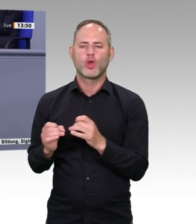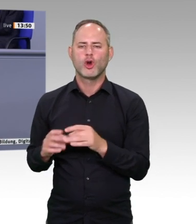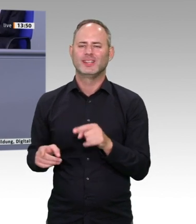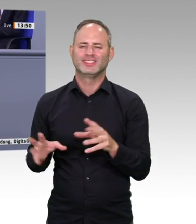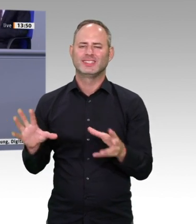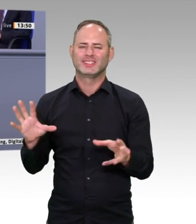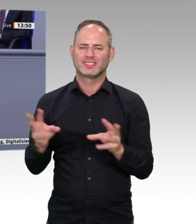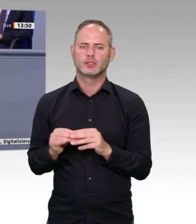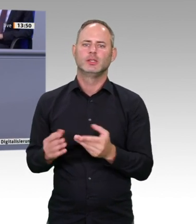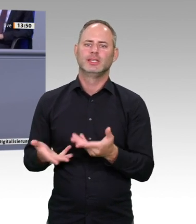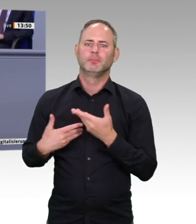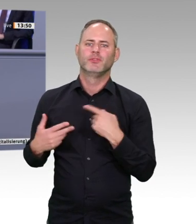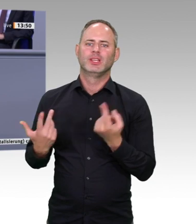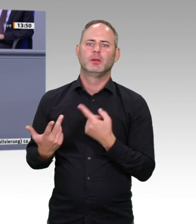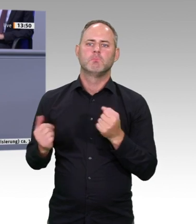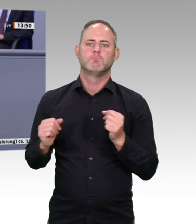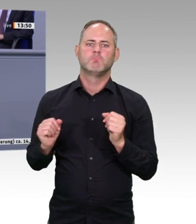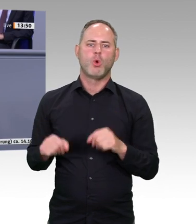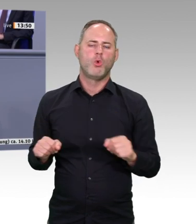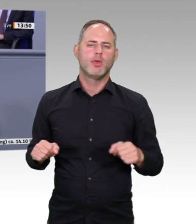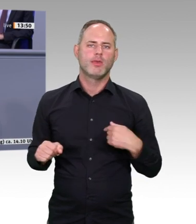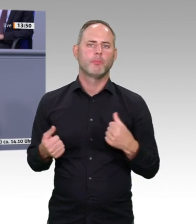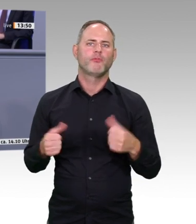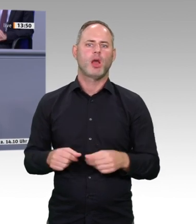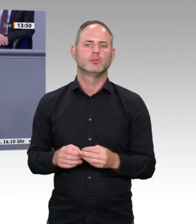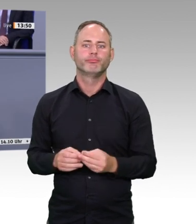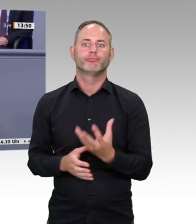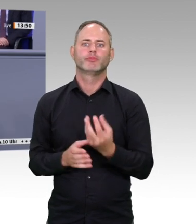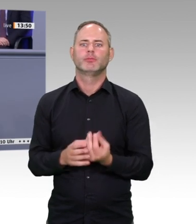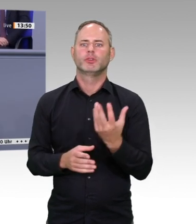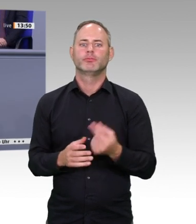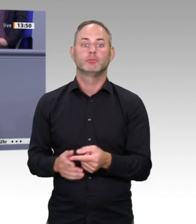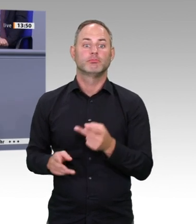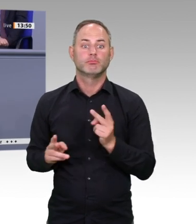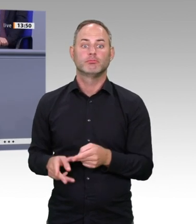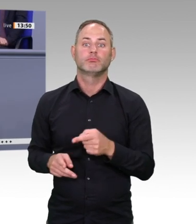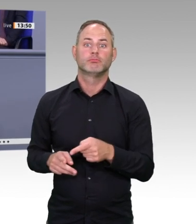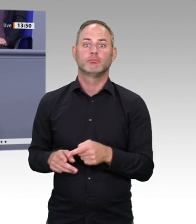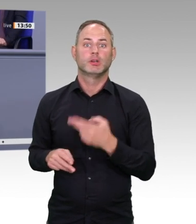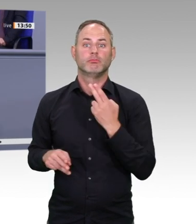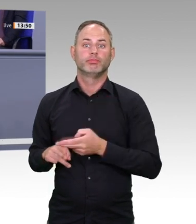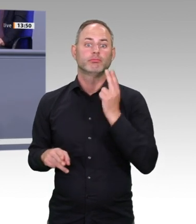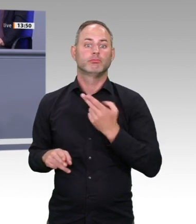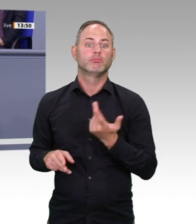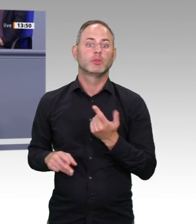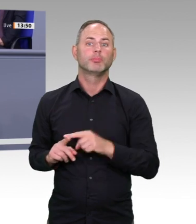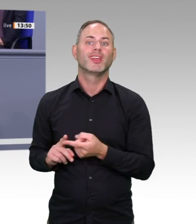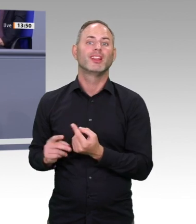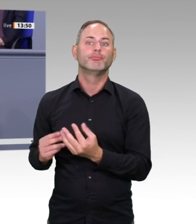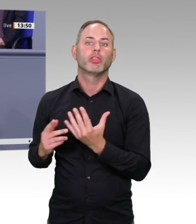Gramm DNA unglaubliche 200 Millionen Terabyte Daten gespeichert werden können. Liebe Kolleginnen und Kollegen,